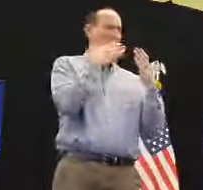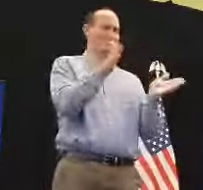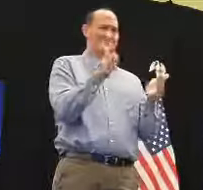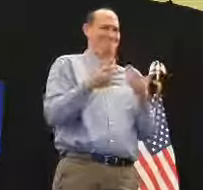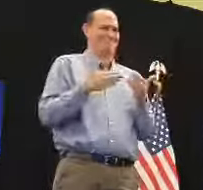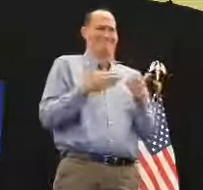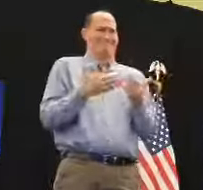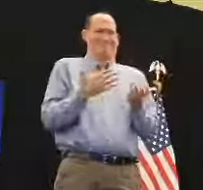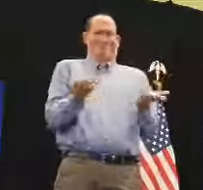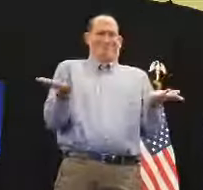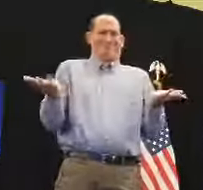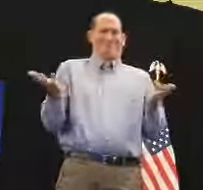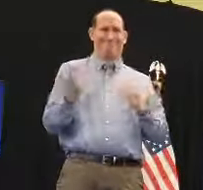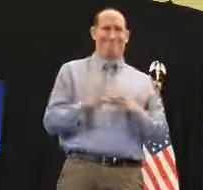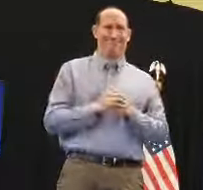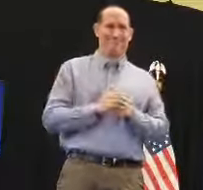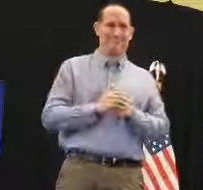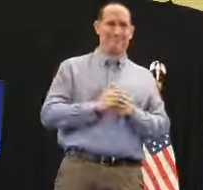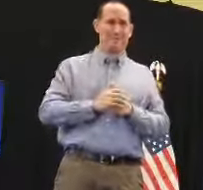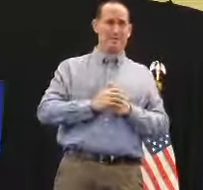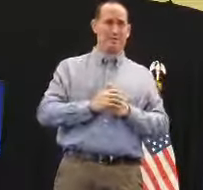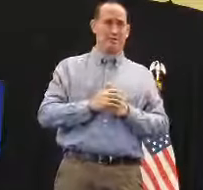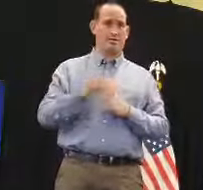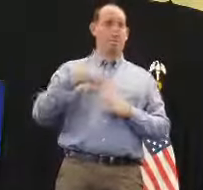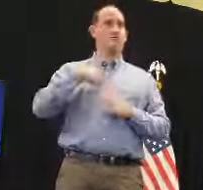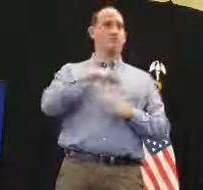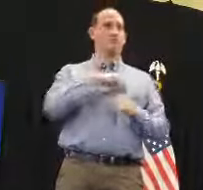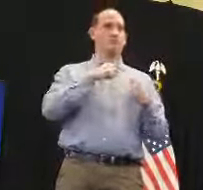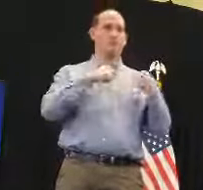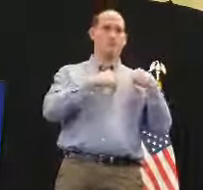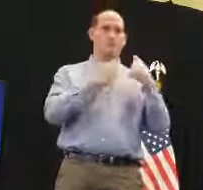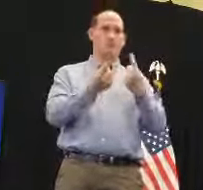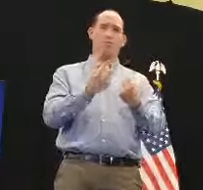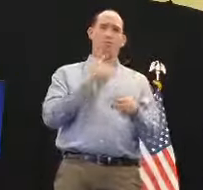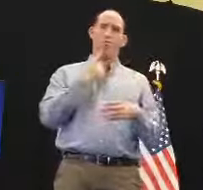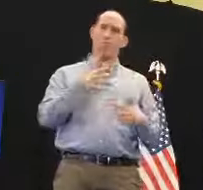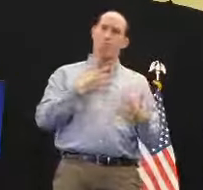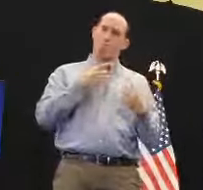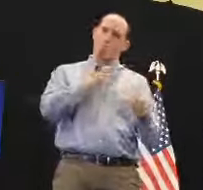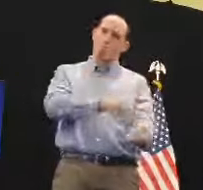la... lo estamos luchando hace años, pero vamos a seguir hacia adelante.